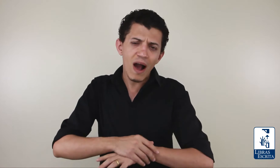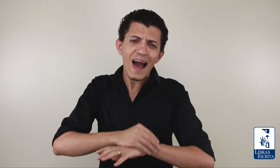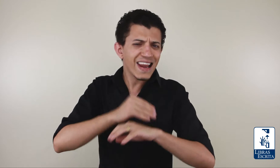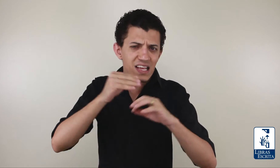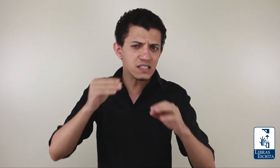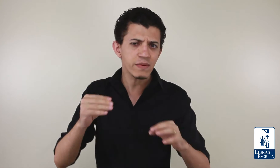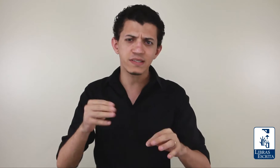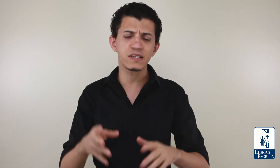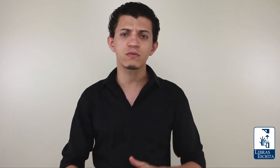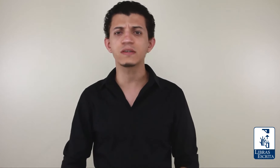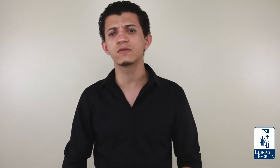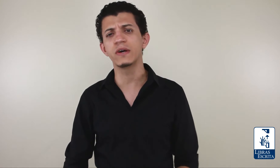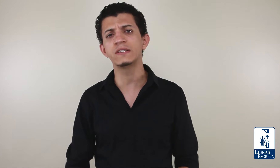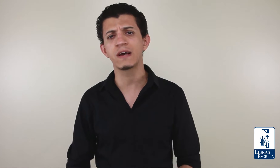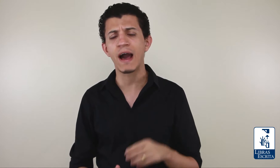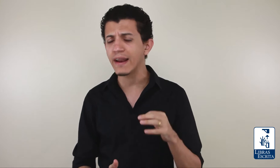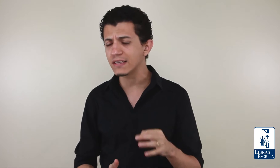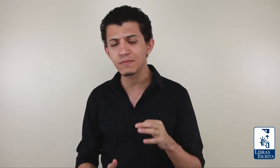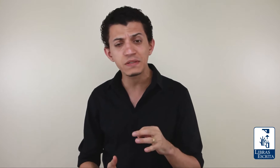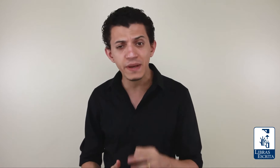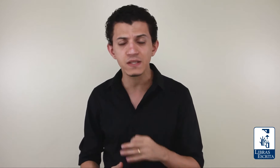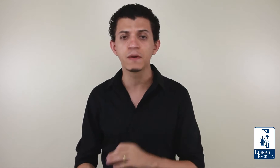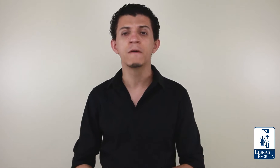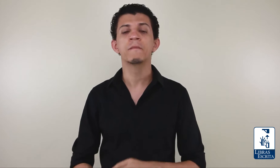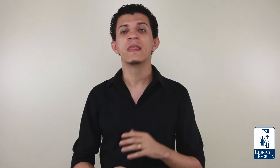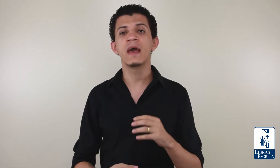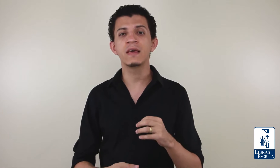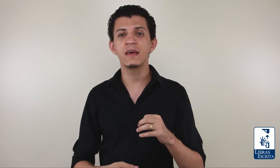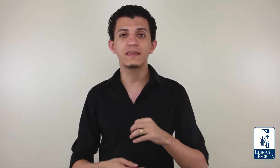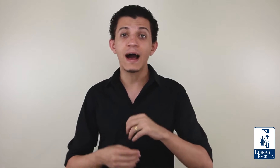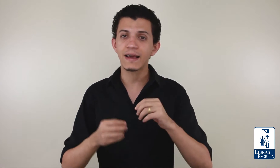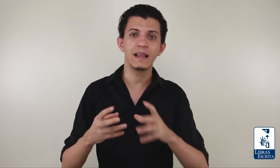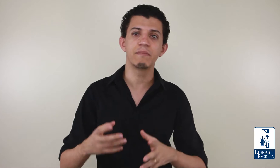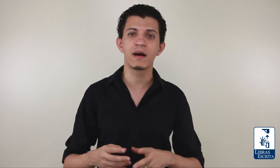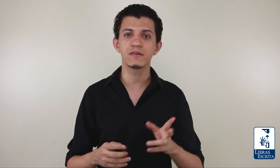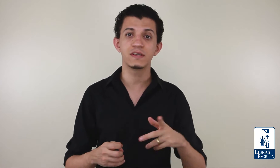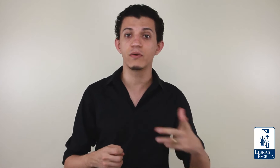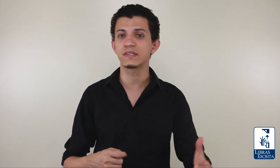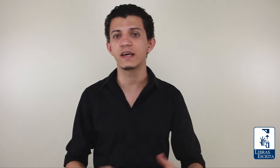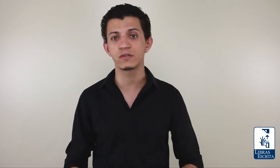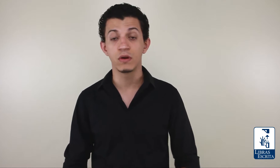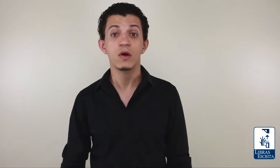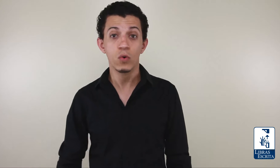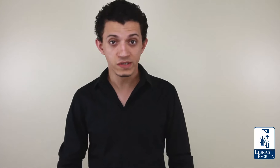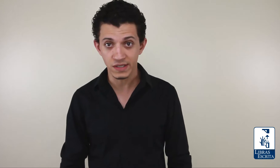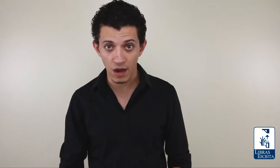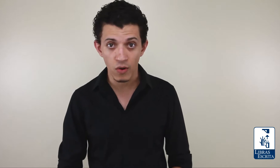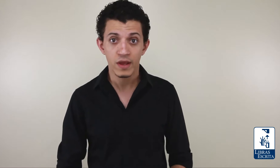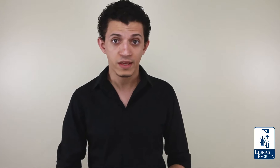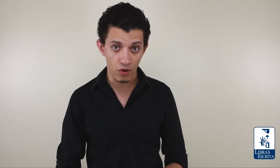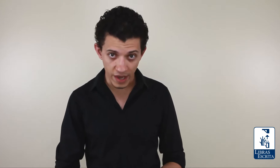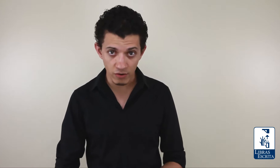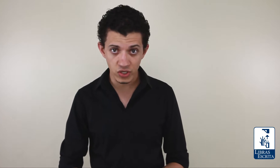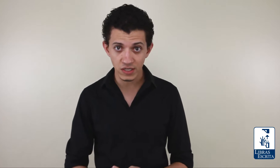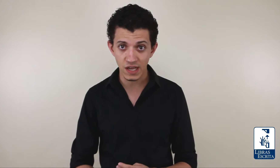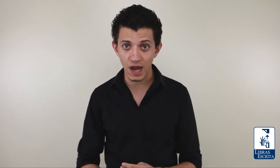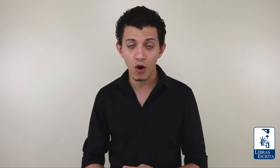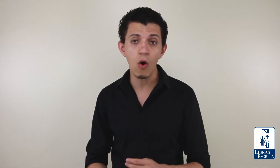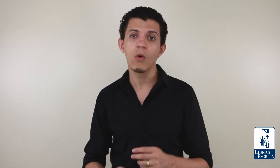raríssimas as situações raríssimas mesmo, em que dá aquele branco, assim, eu esqueço o sinal que eu quero utilizar ou